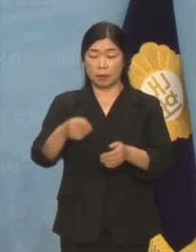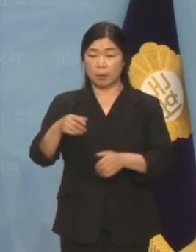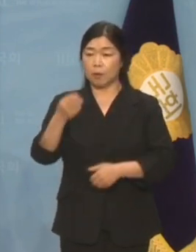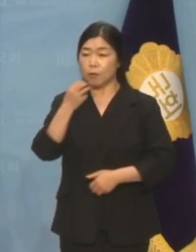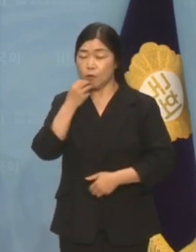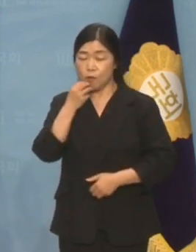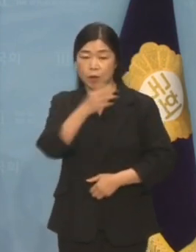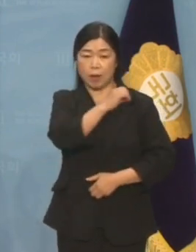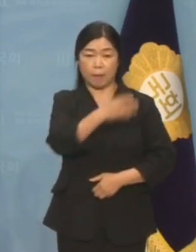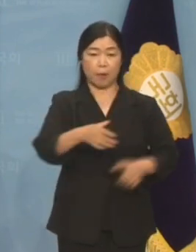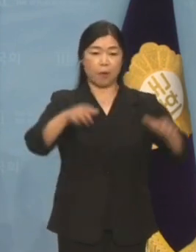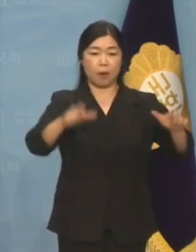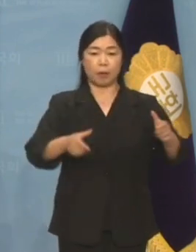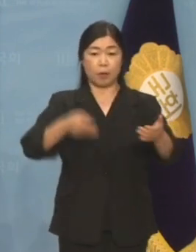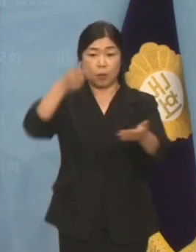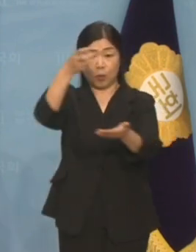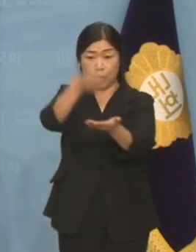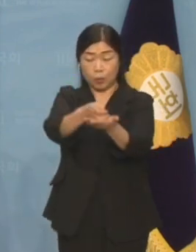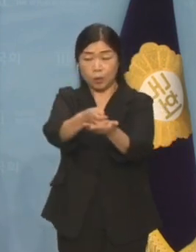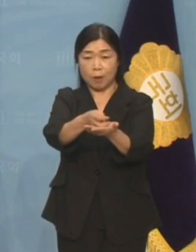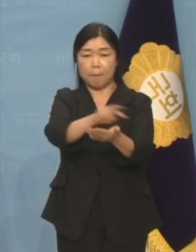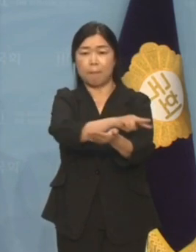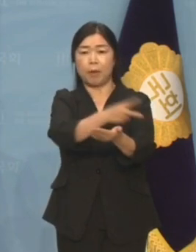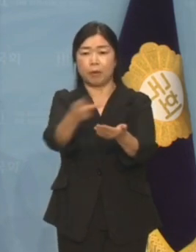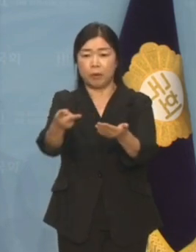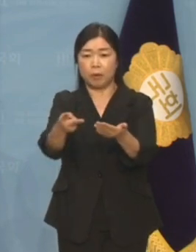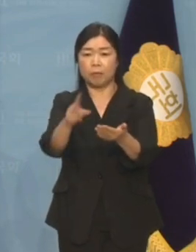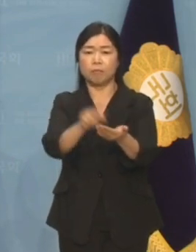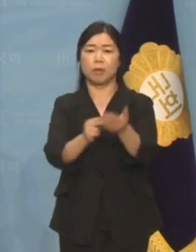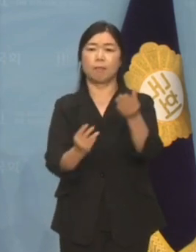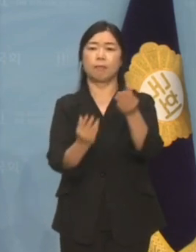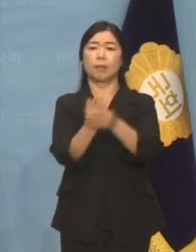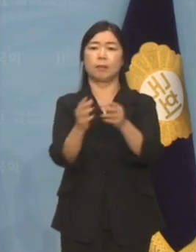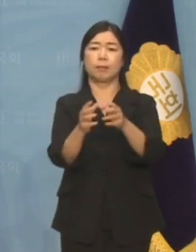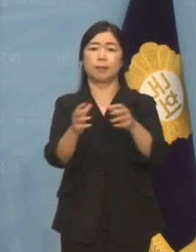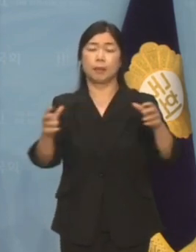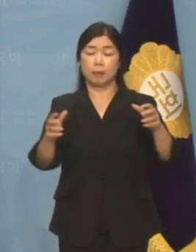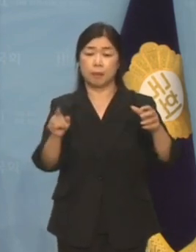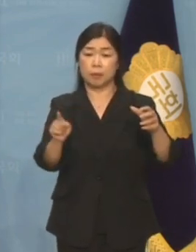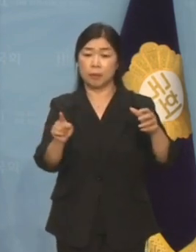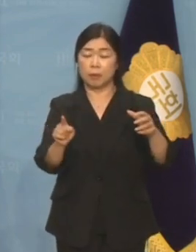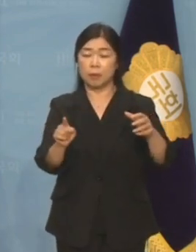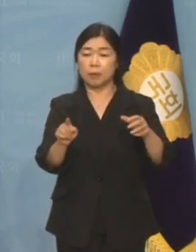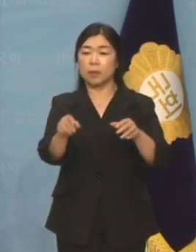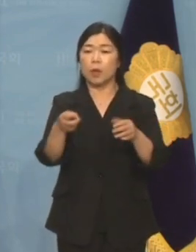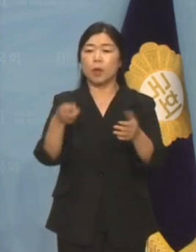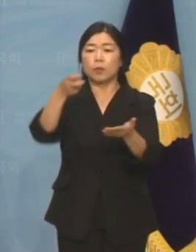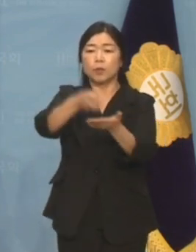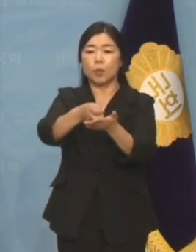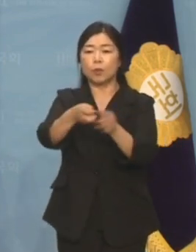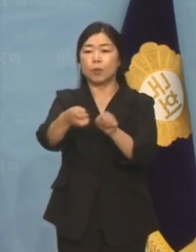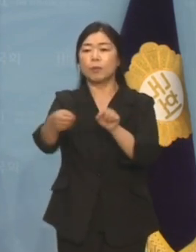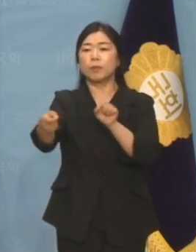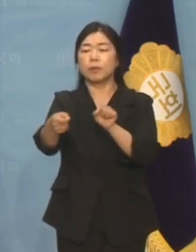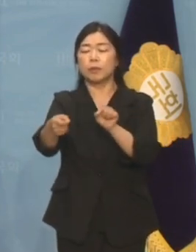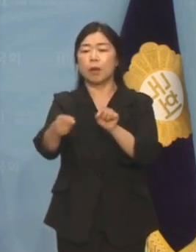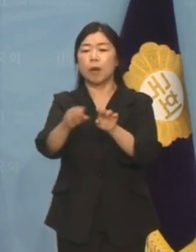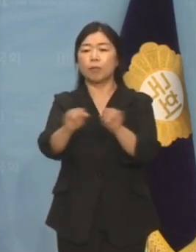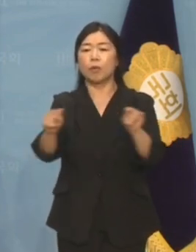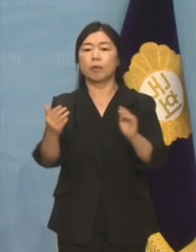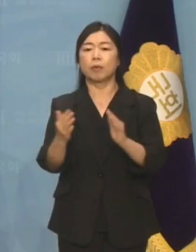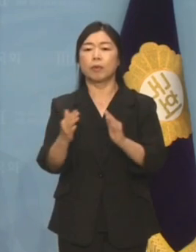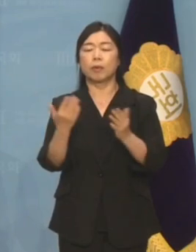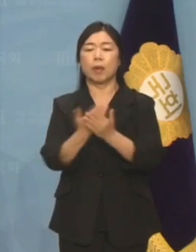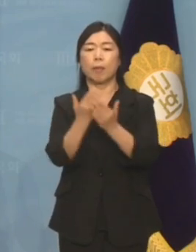논란이 일파만파 커지고 있는 양평 고속도로 종점 근처에 김건희 여사 일가가 운영하는 부동산